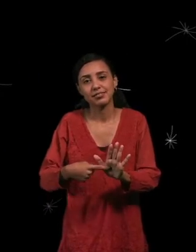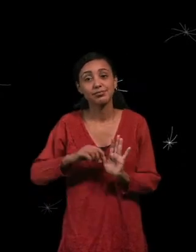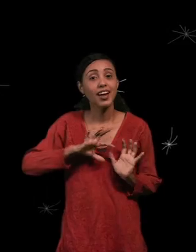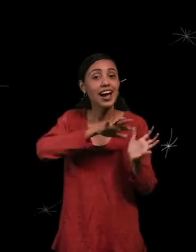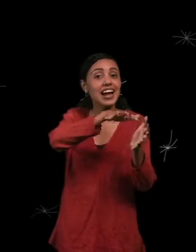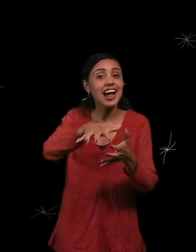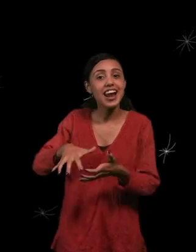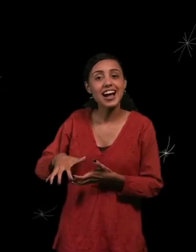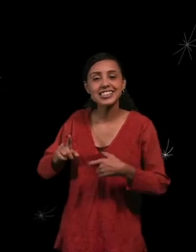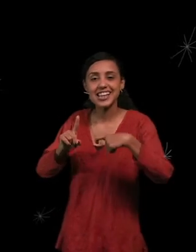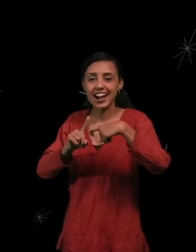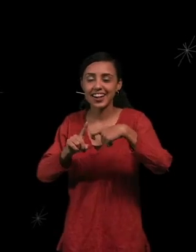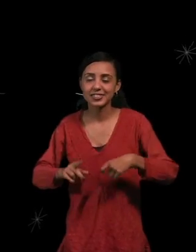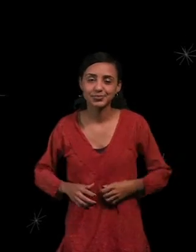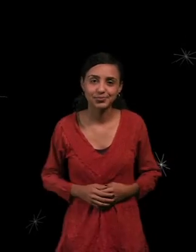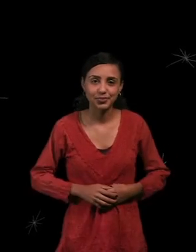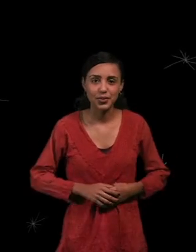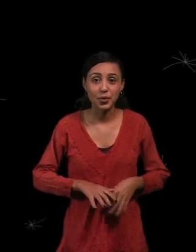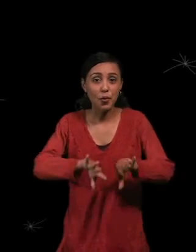Galaxia K, un mundo de animación.